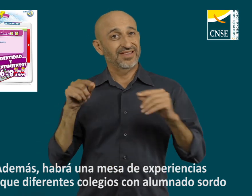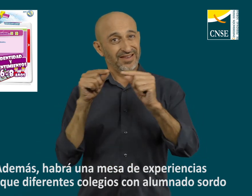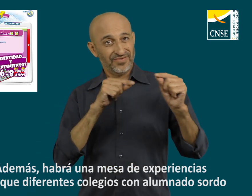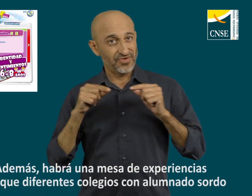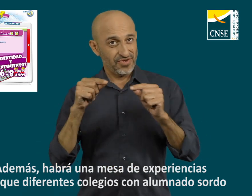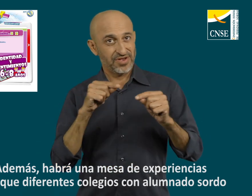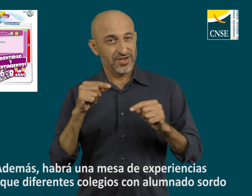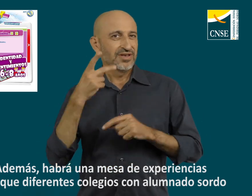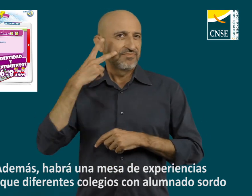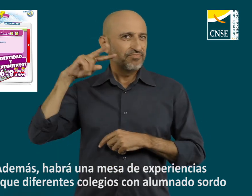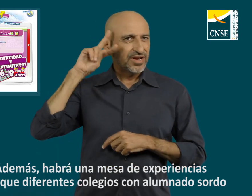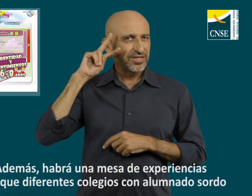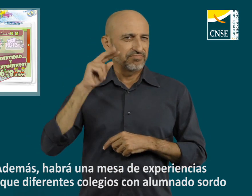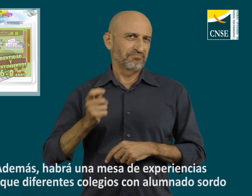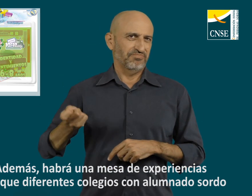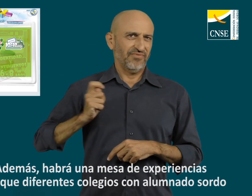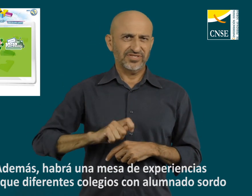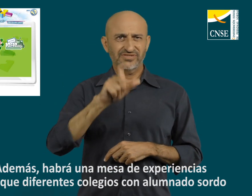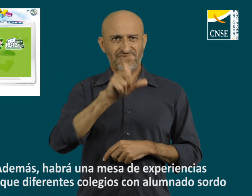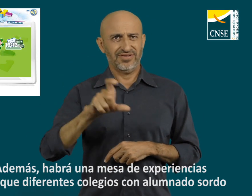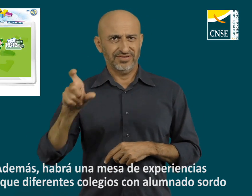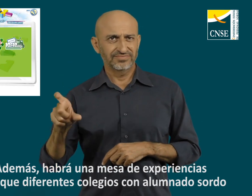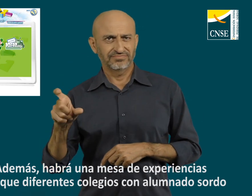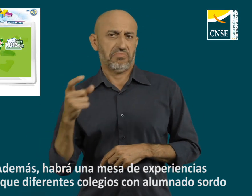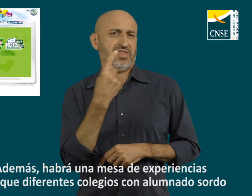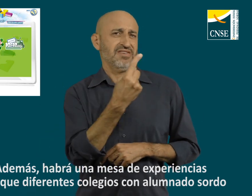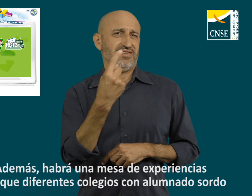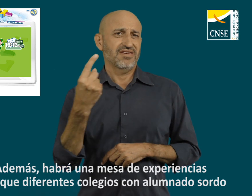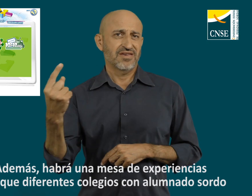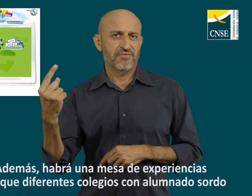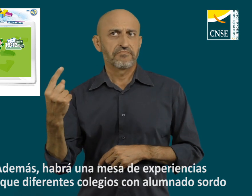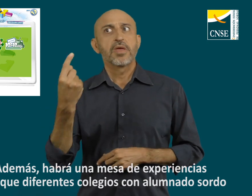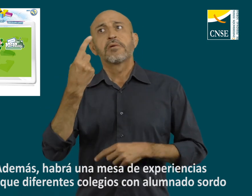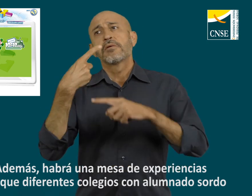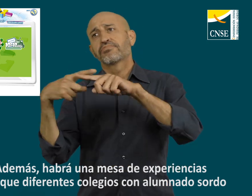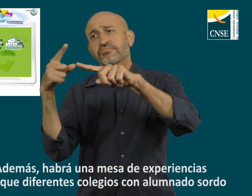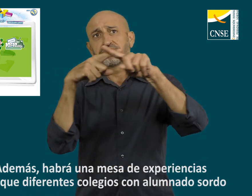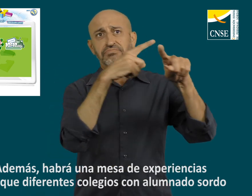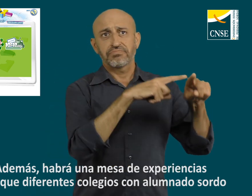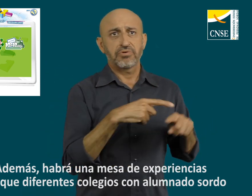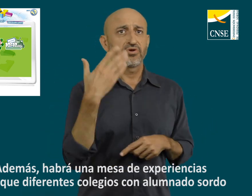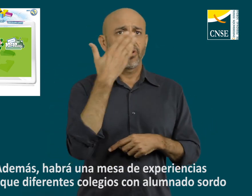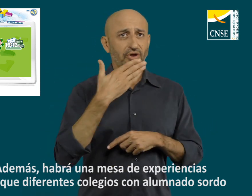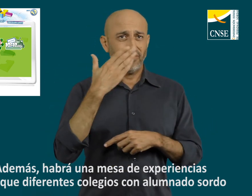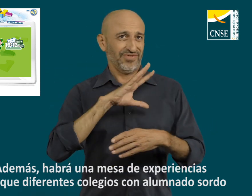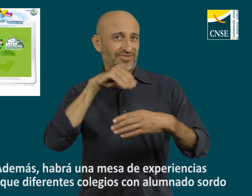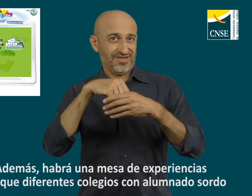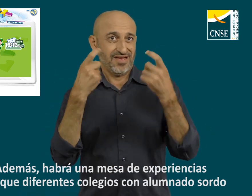Además, habrá una mesa de experiencias en la que profesionales de diferentes colegios con alumnado sordo